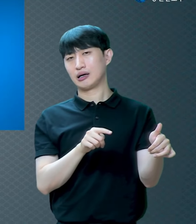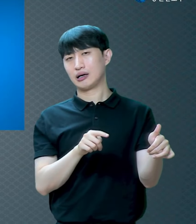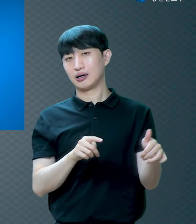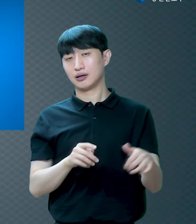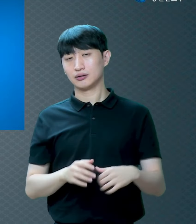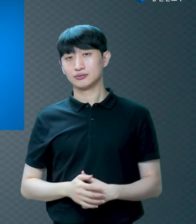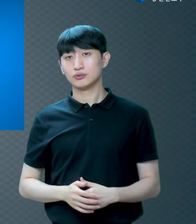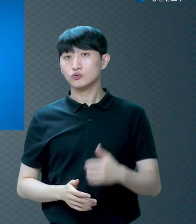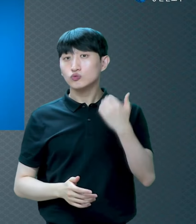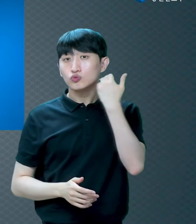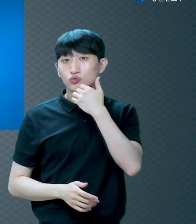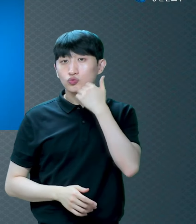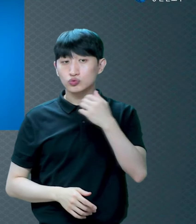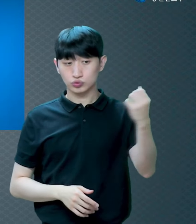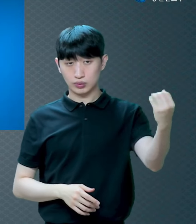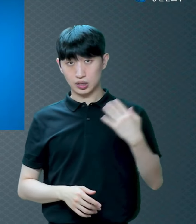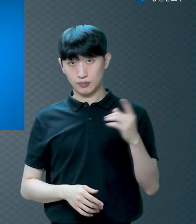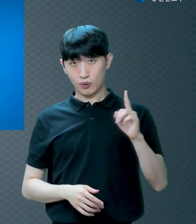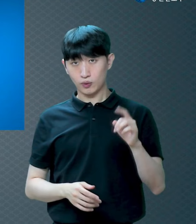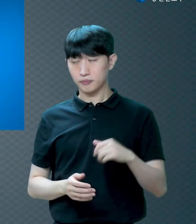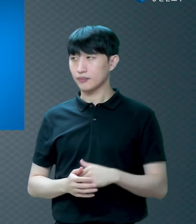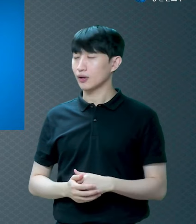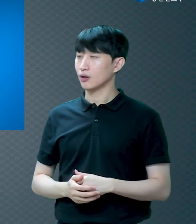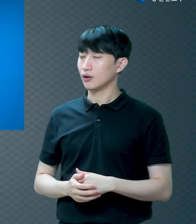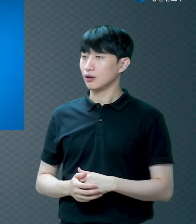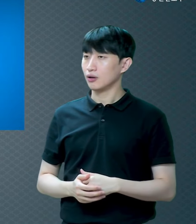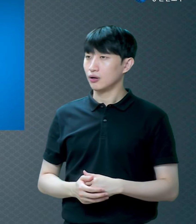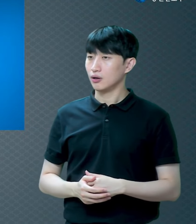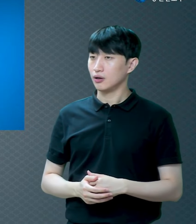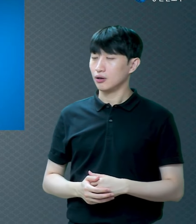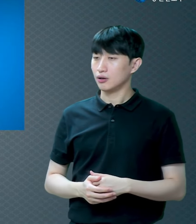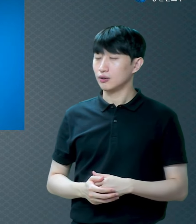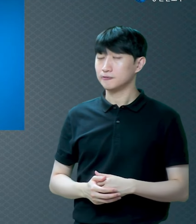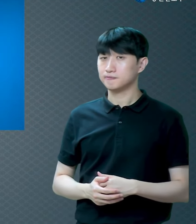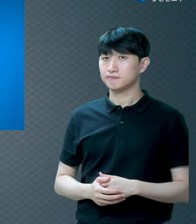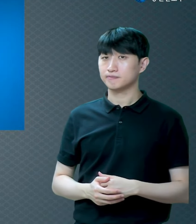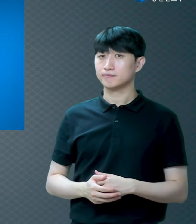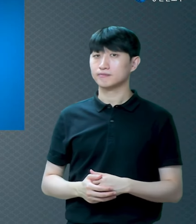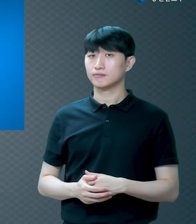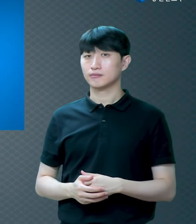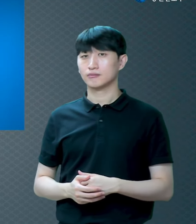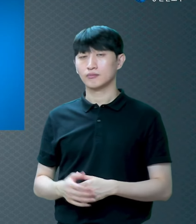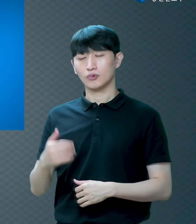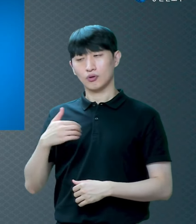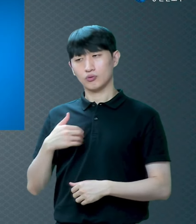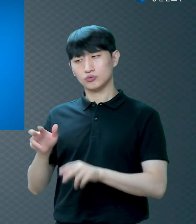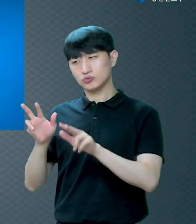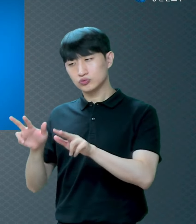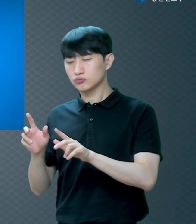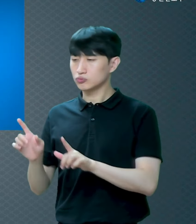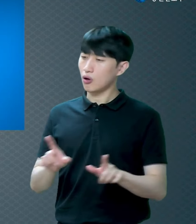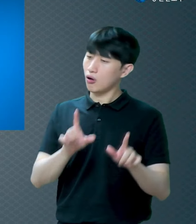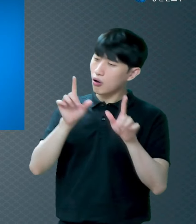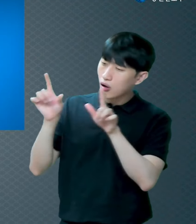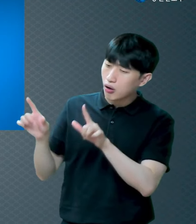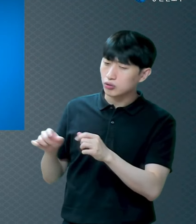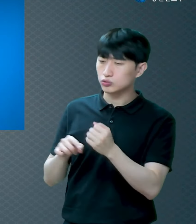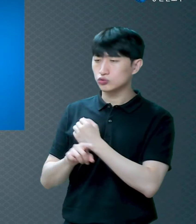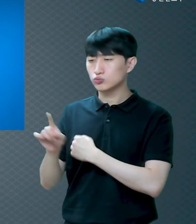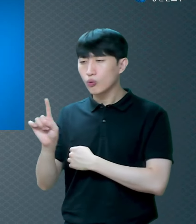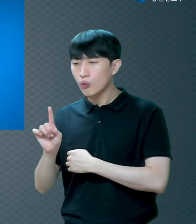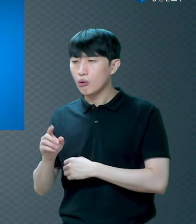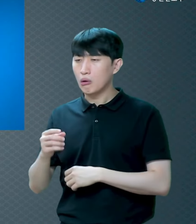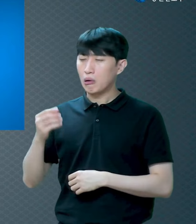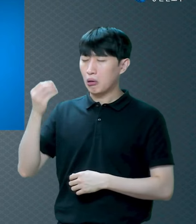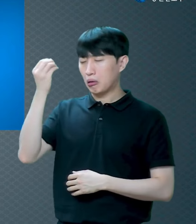그러시더라고요 내가 왜 이렇게 정신을 못 차리는지 나도 모르겠다 자기도